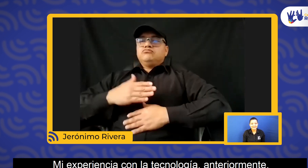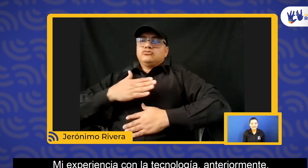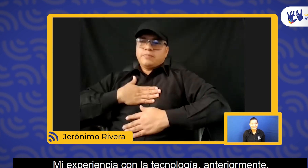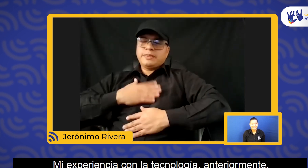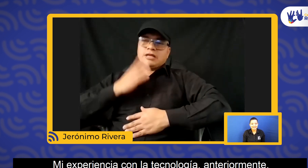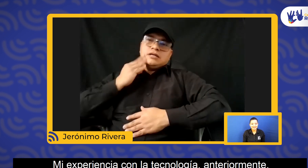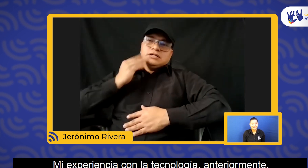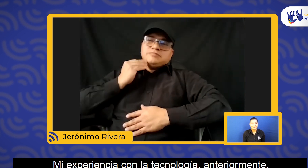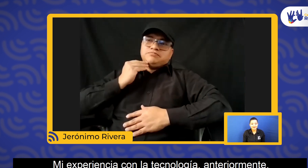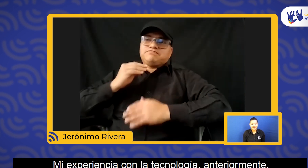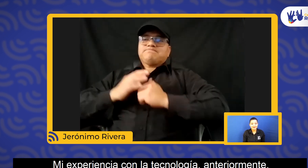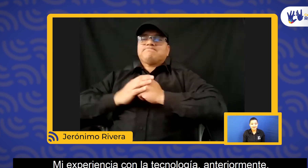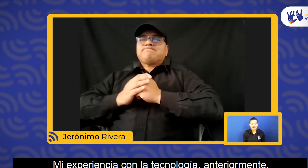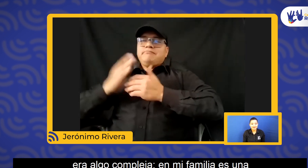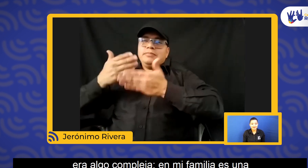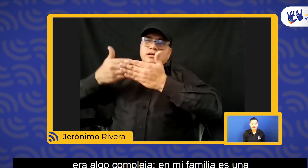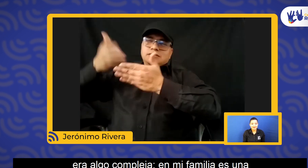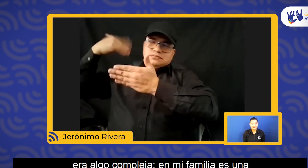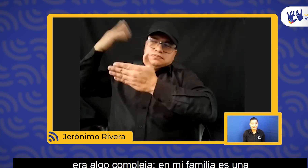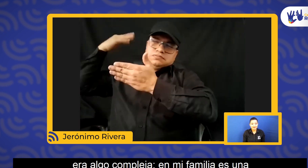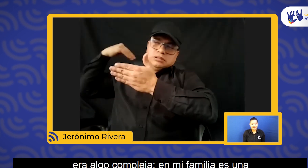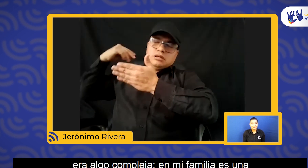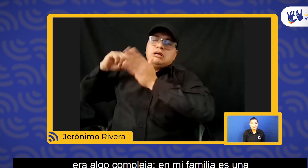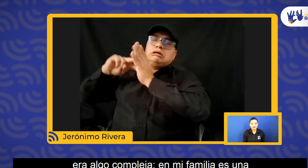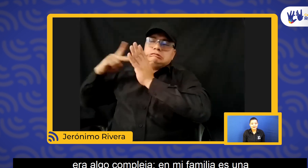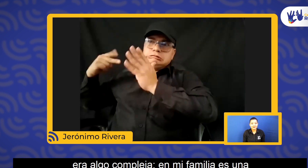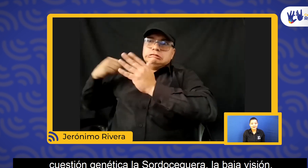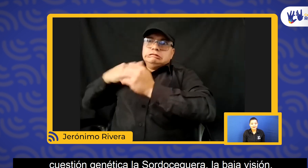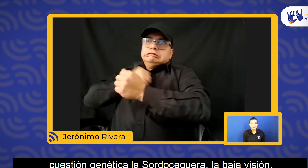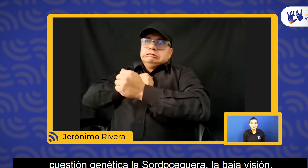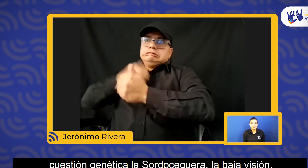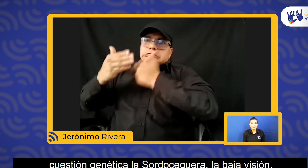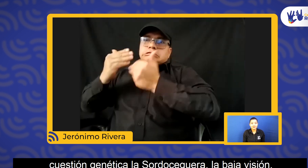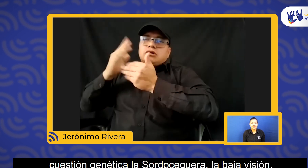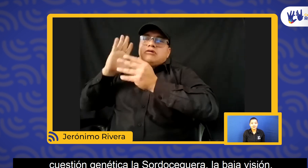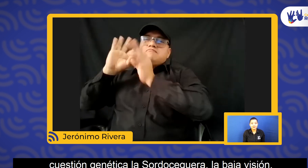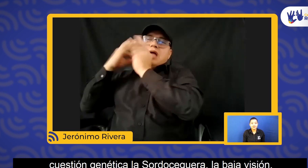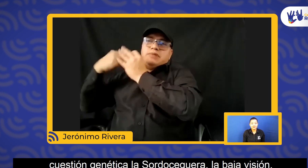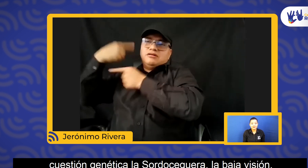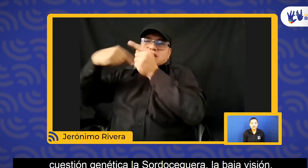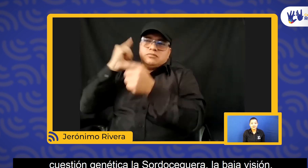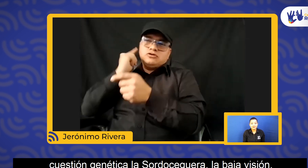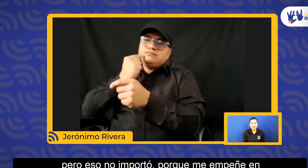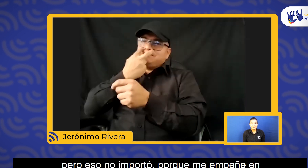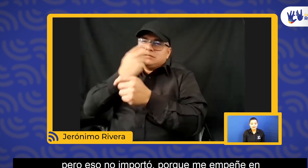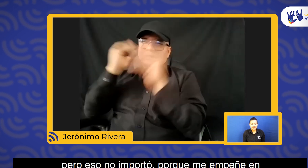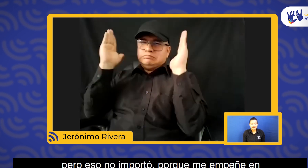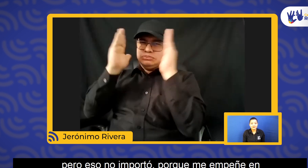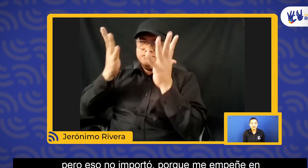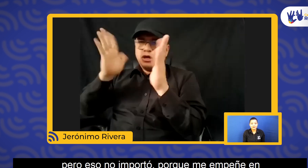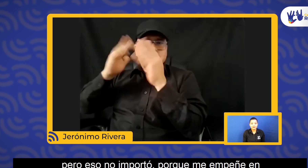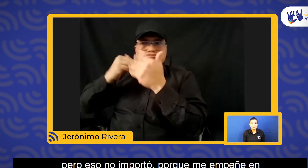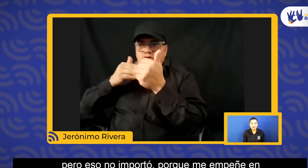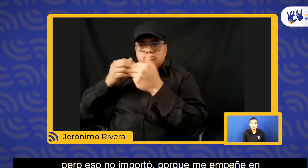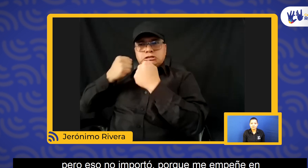Mi experiencia con la tecnología anteriormente era algo compleja. En mi familia es una cuestión genética la sordocieguera, la baja visión, pero eso no